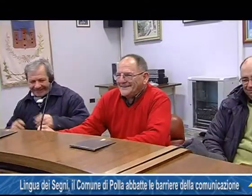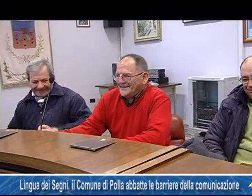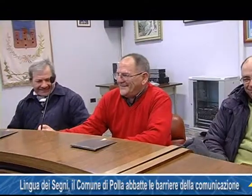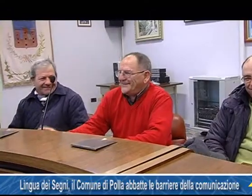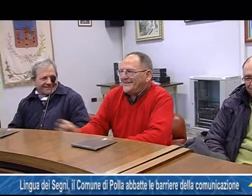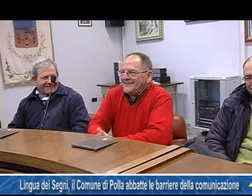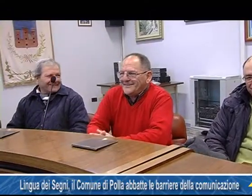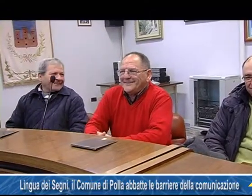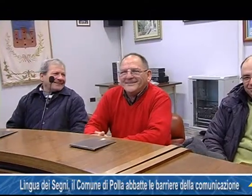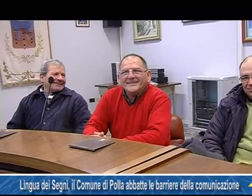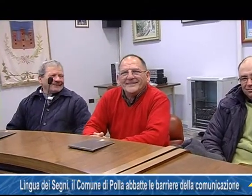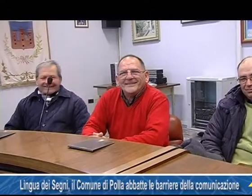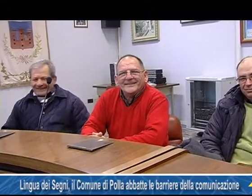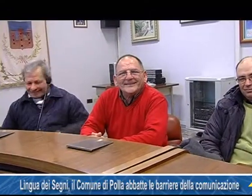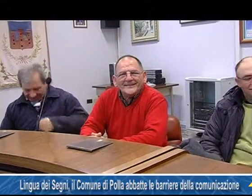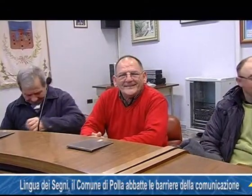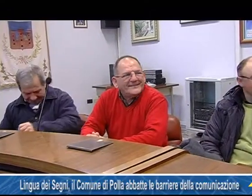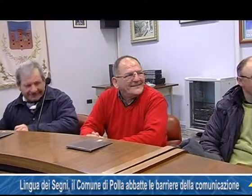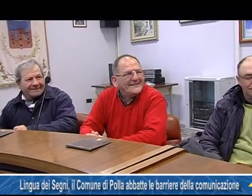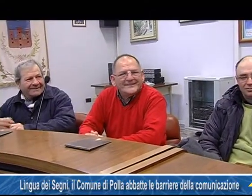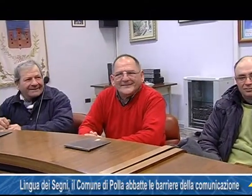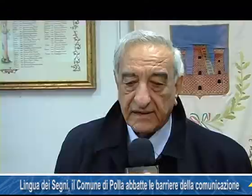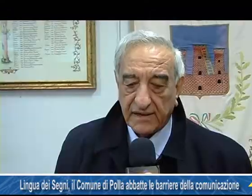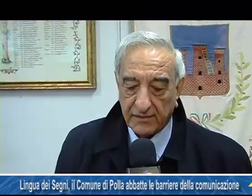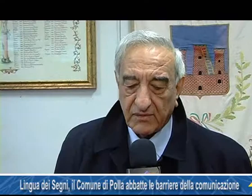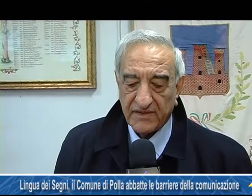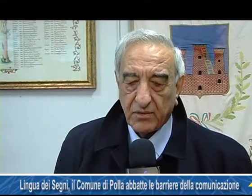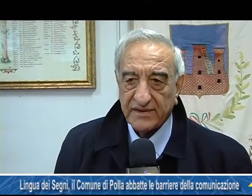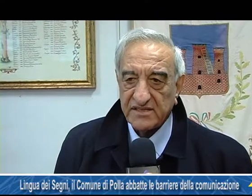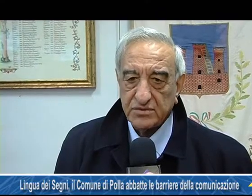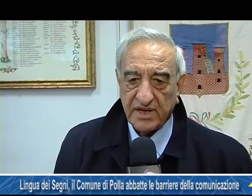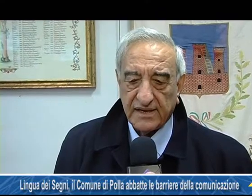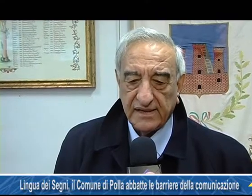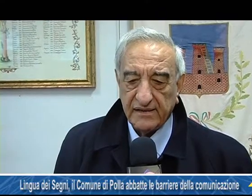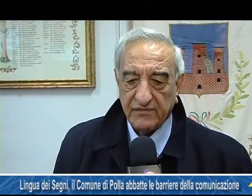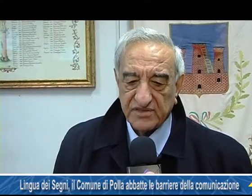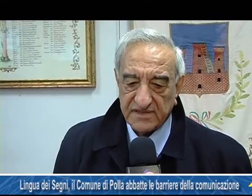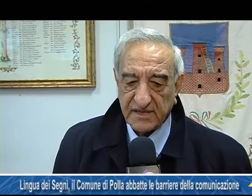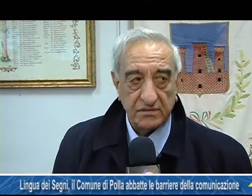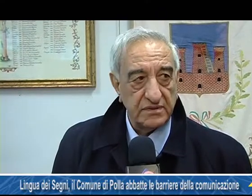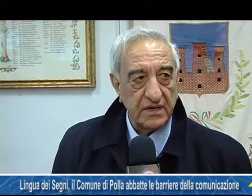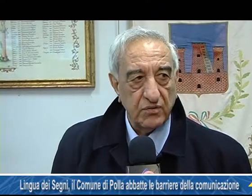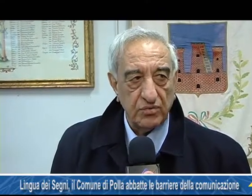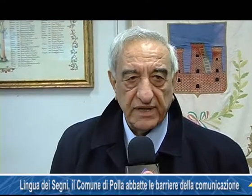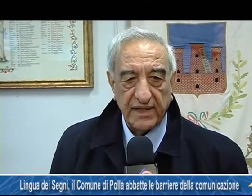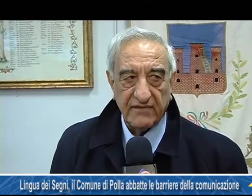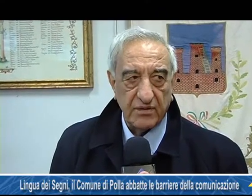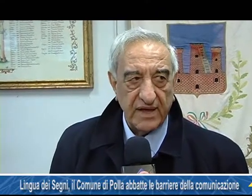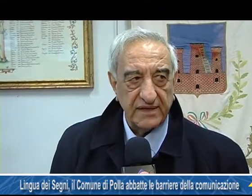adottato dal Consiglio Comunale Pollese, il Sindaco Rocco Giuliano. Da aggiungere inoltre che Polla è il primo comune della Regione Campania